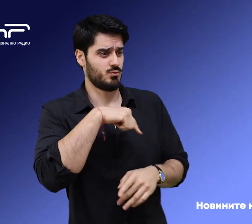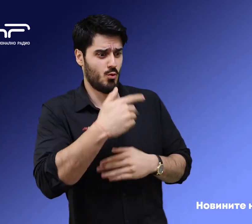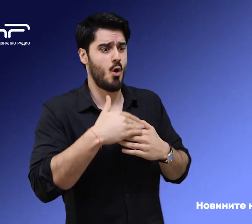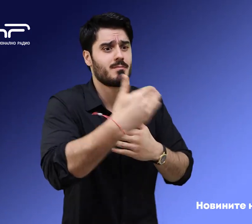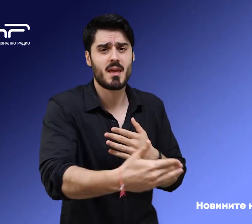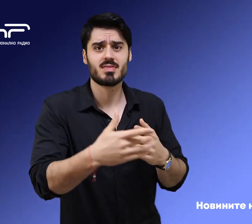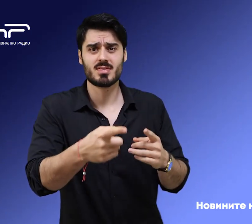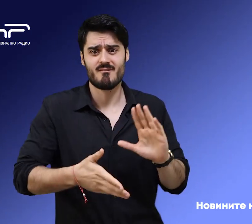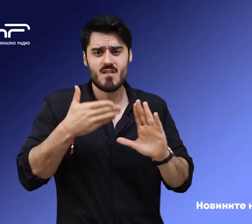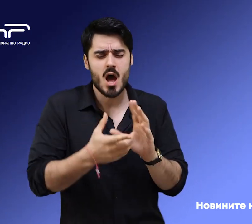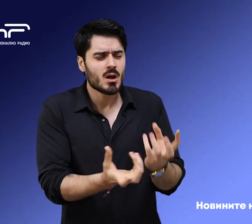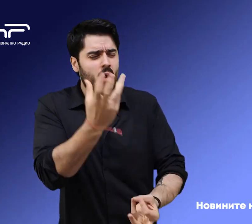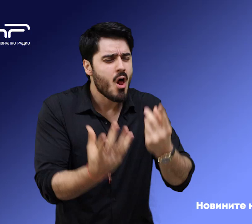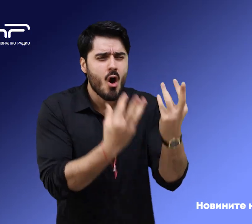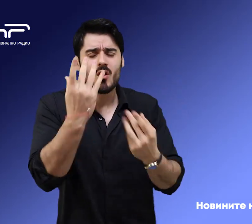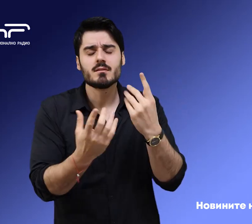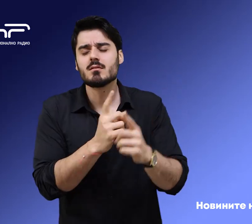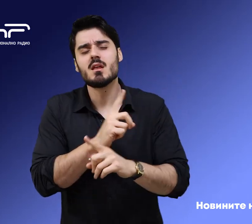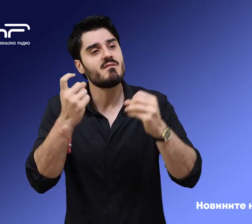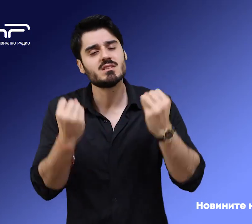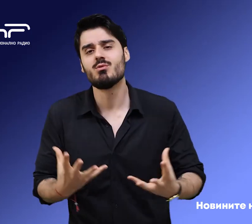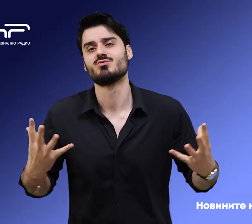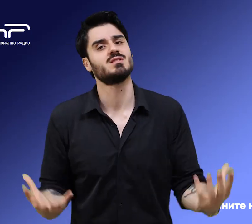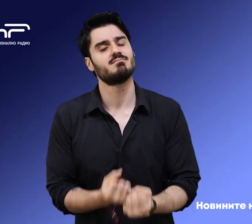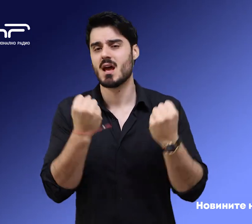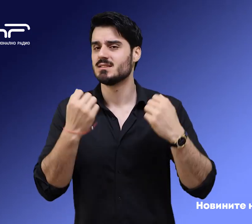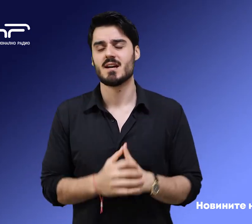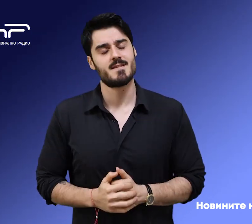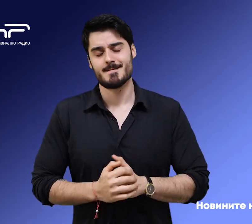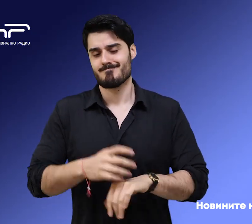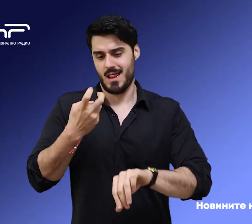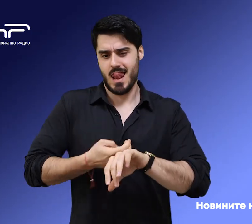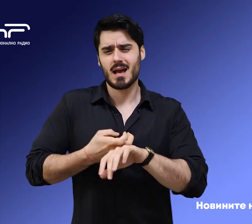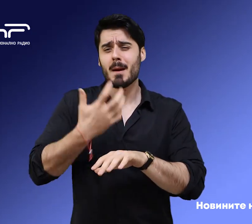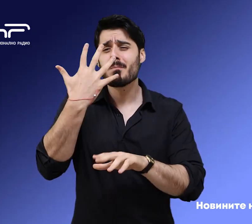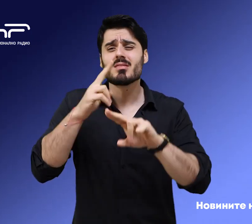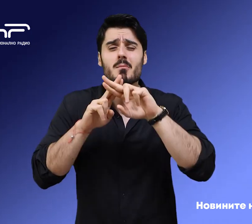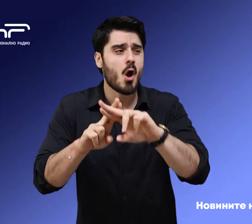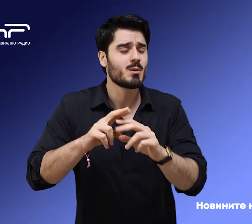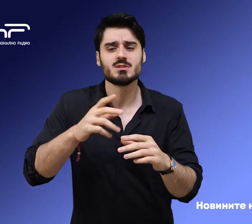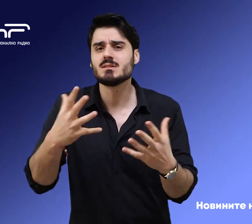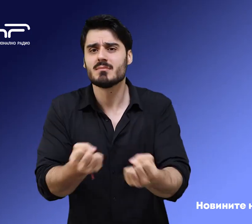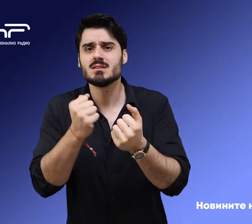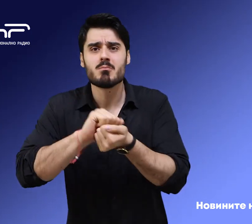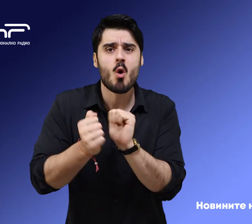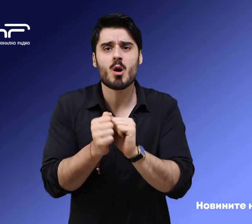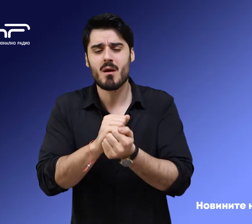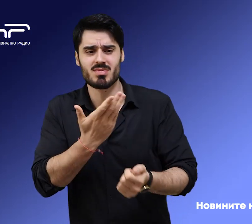помогна, но те горяха и беше невъзможно да помогна. Лекарите в пет болници се борят за живота на ранените, които са около 60